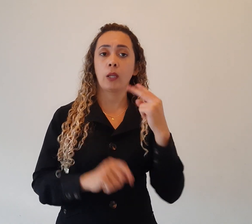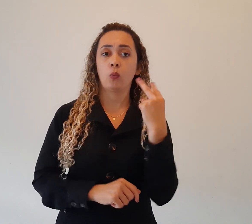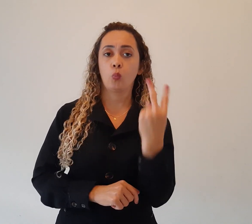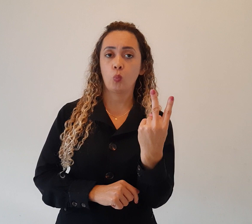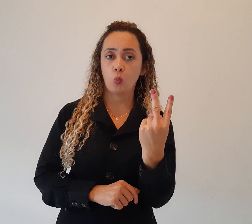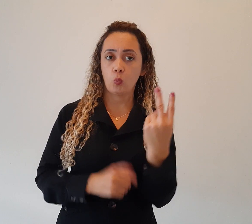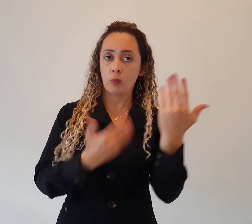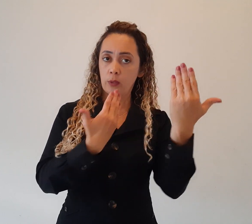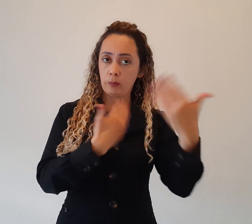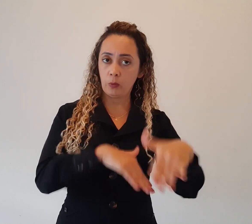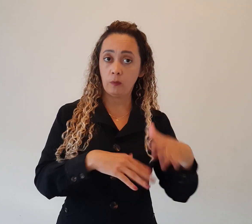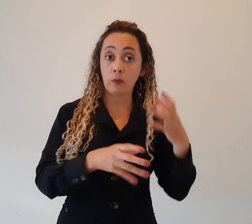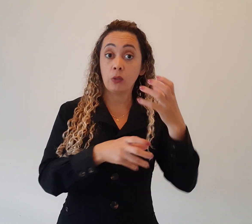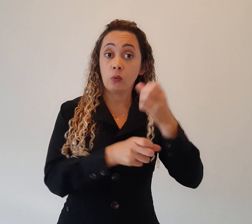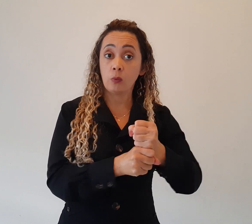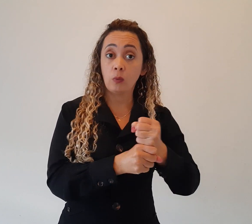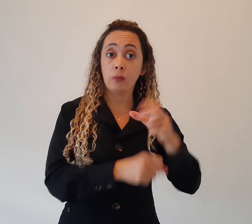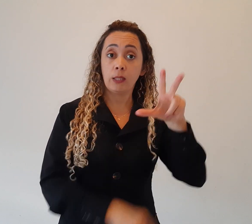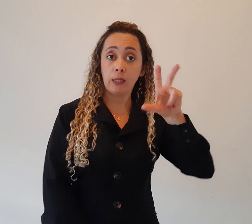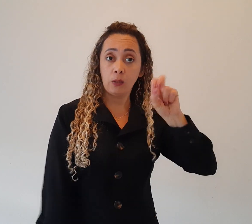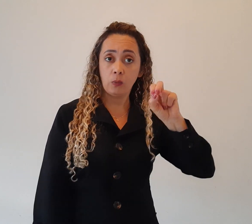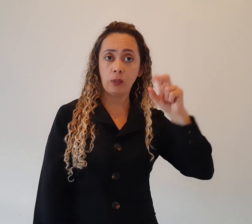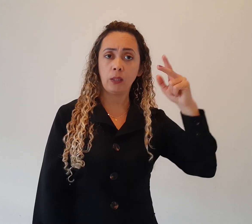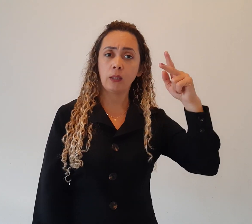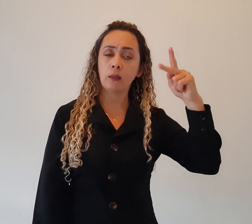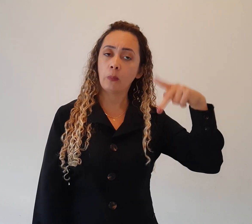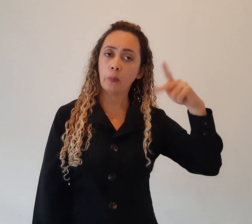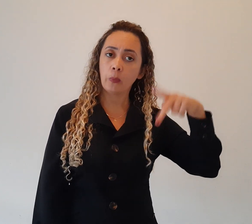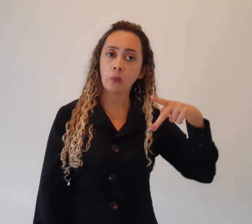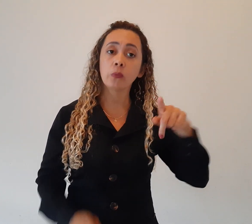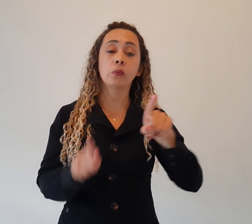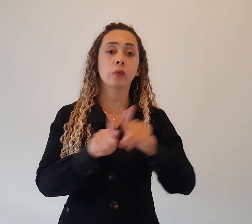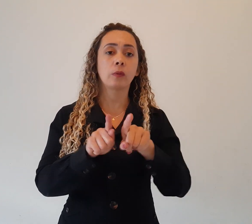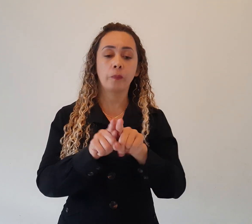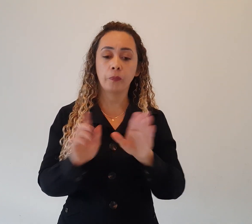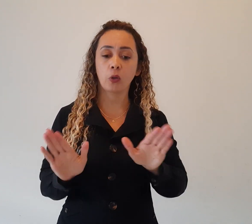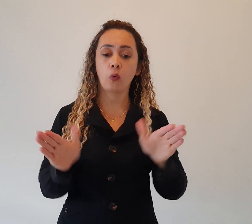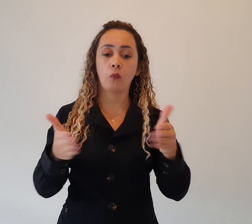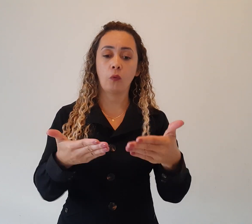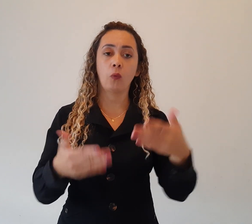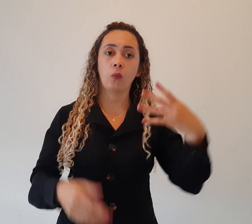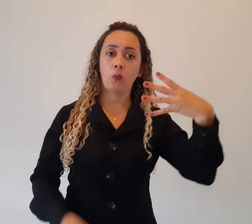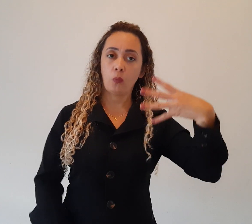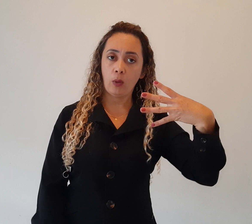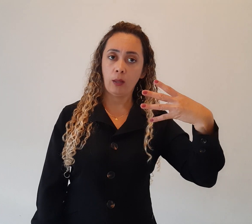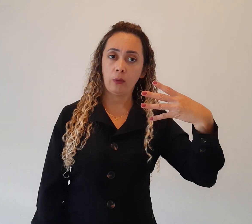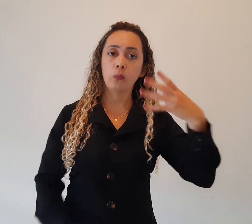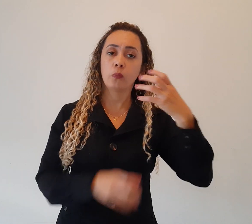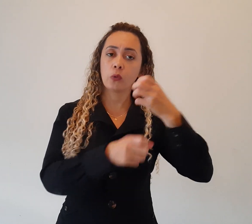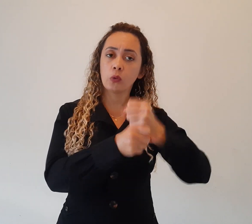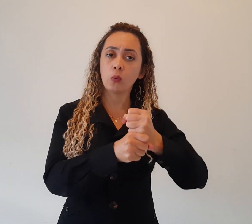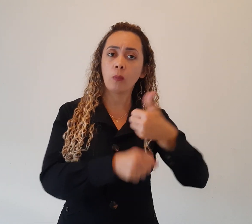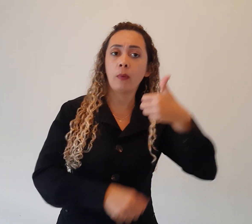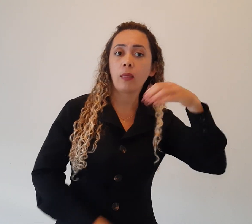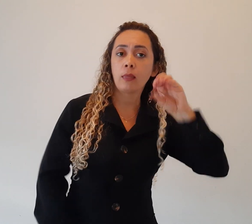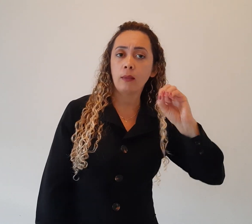de 50 pontos, quatro foros, totalizando um valor de 10 pontos, um seminário